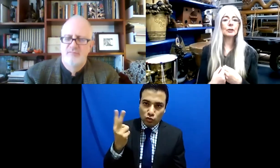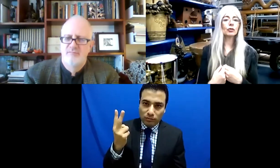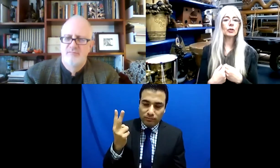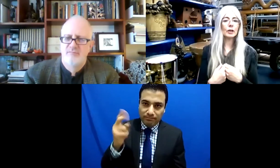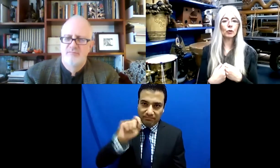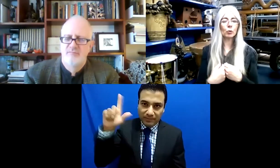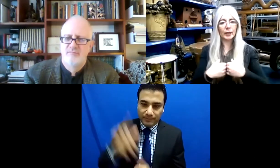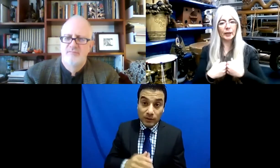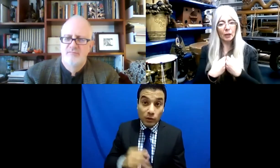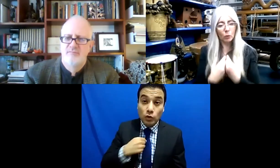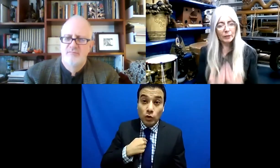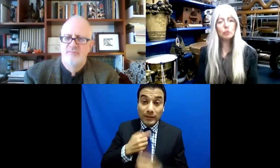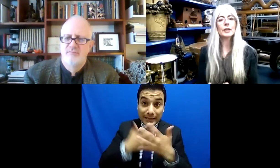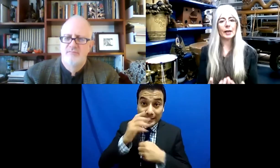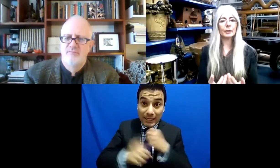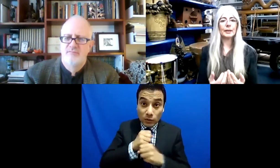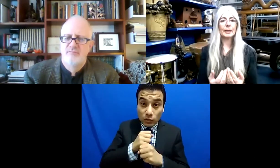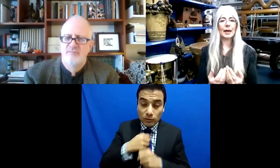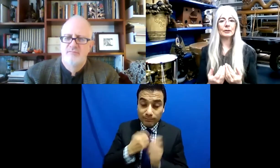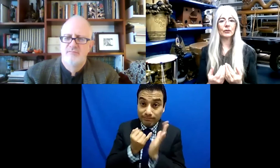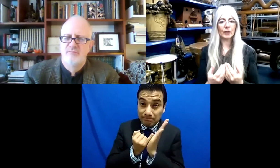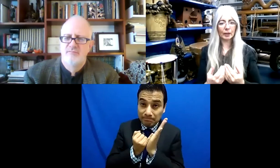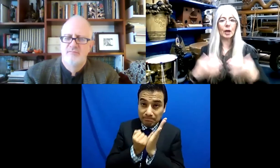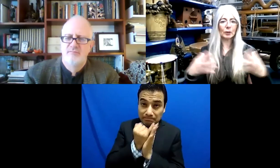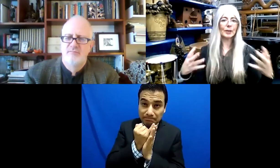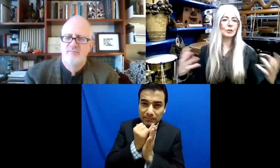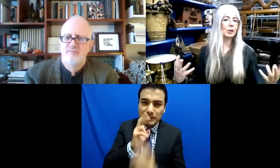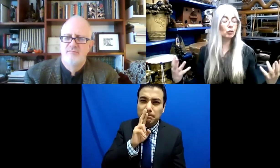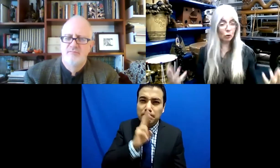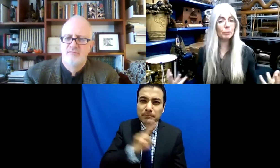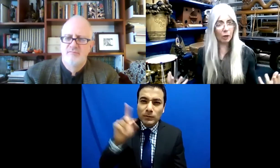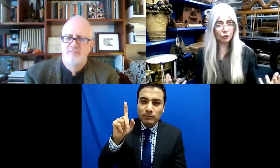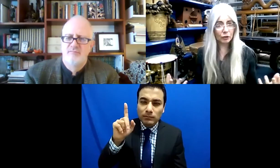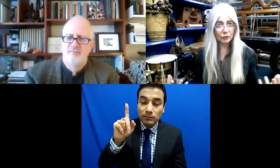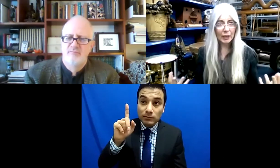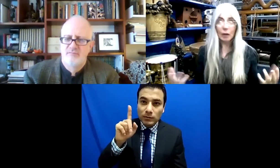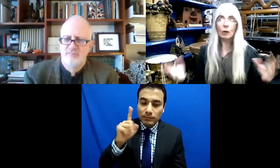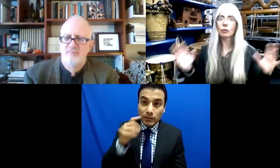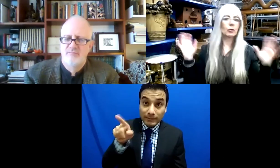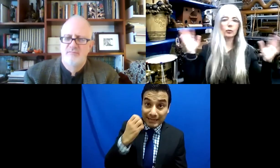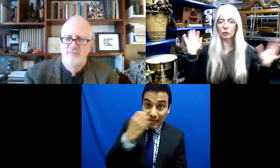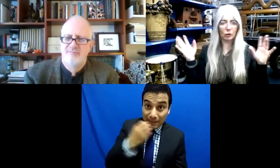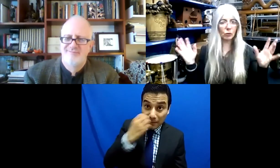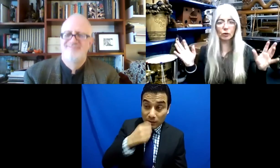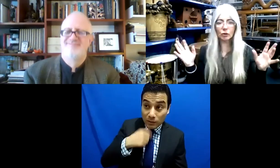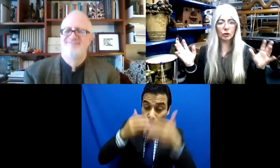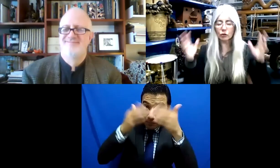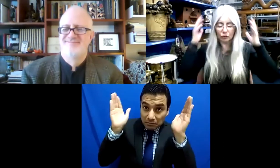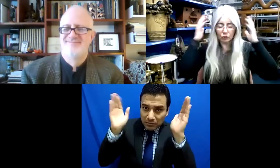quería ser profesionista solista. Entonces cuando fui a la academia y dije quiero ser solista.